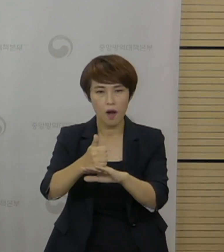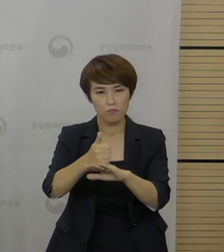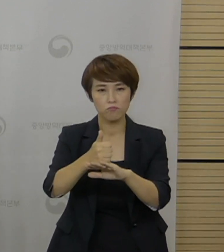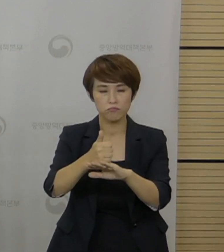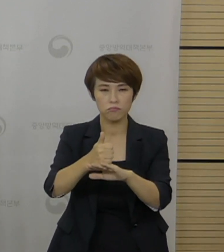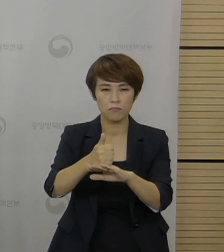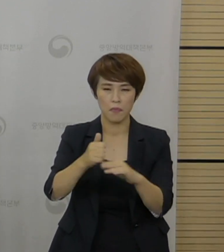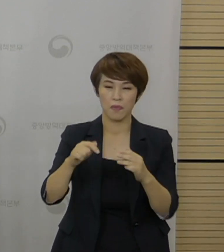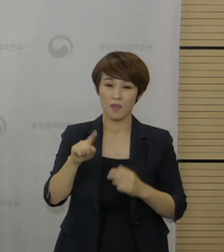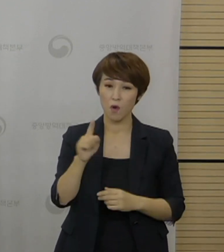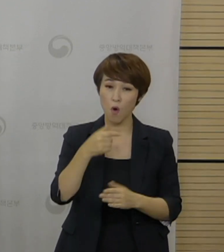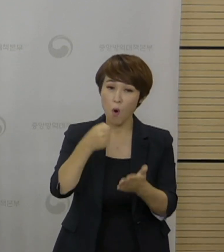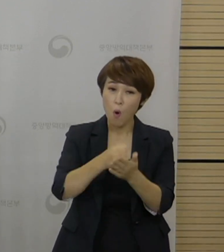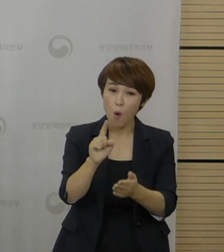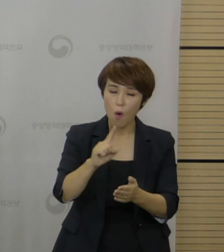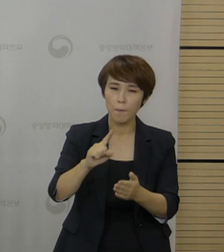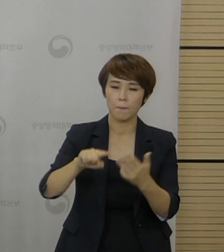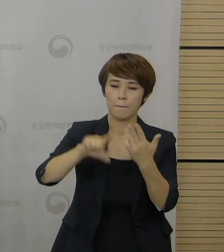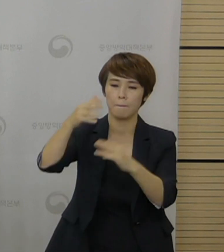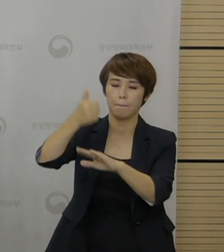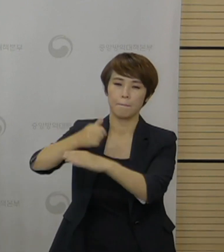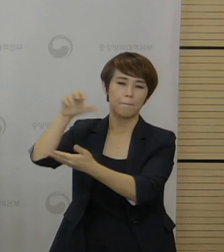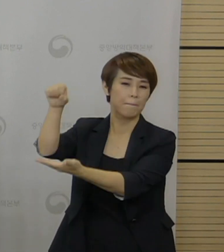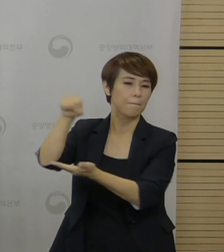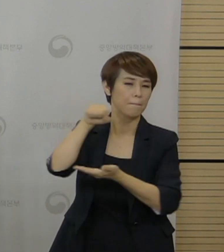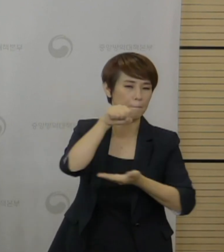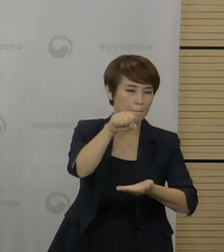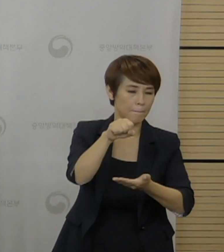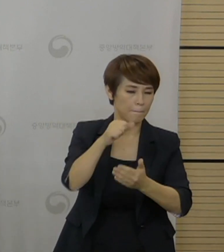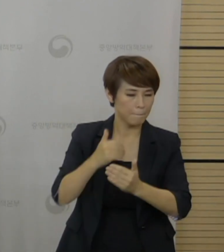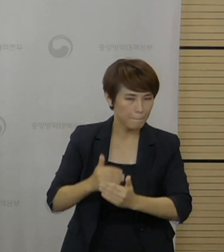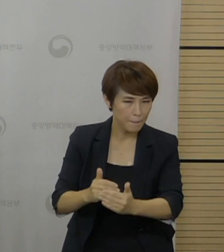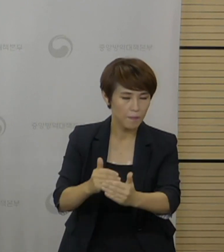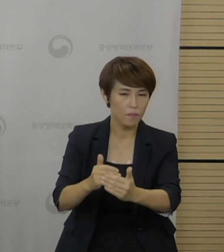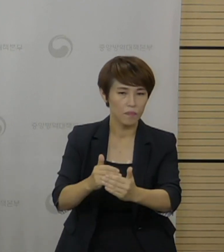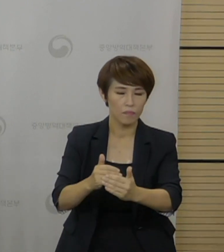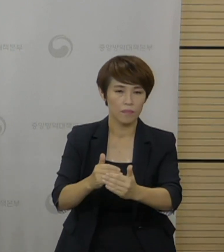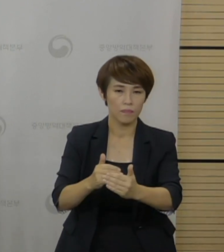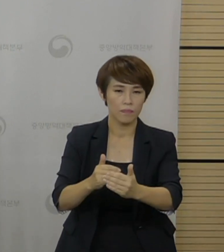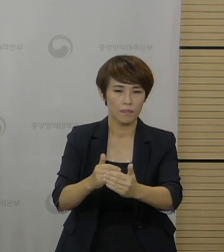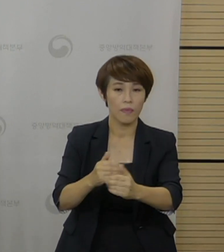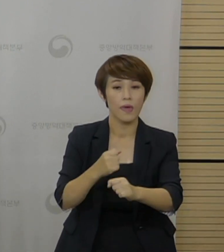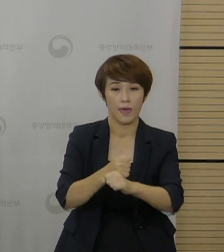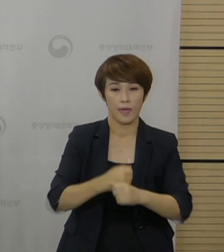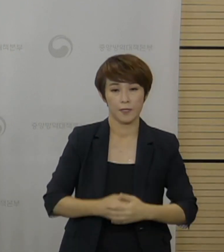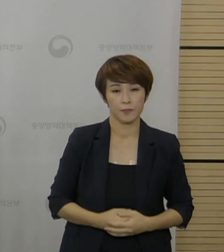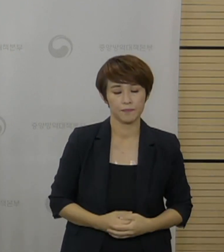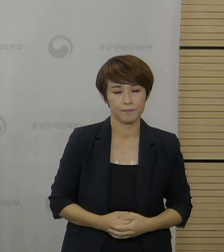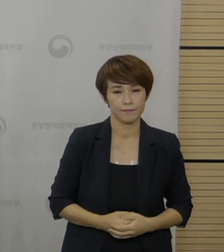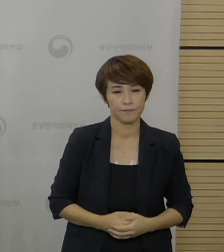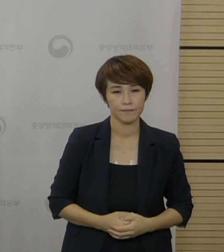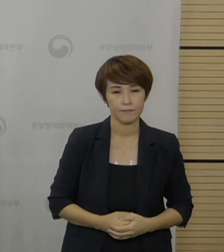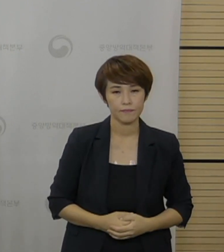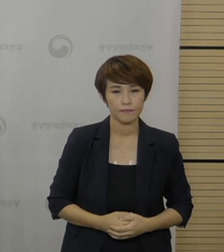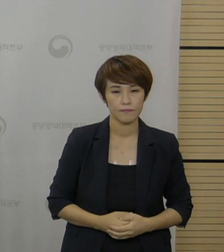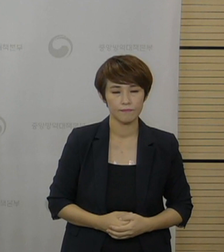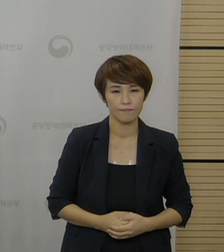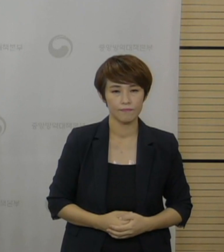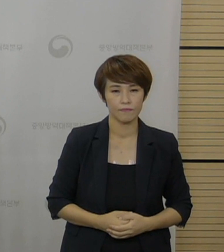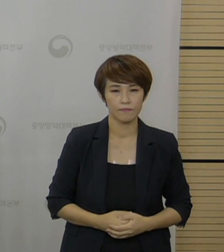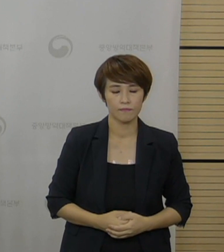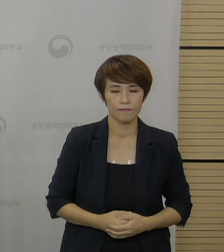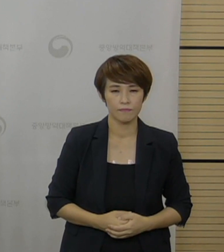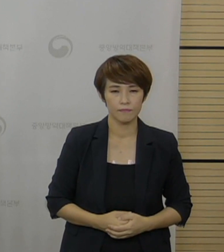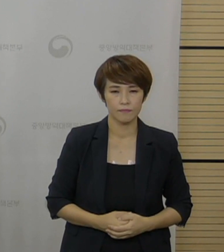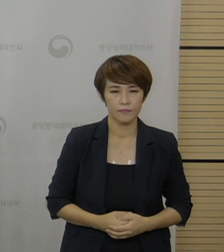시기라든지 50대에 대한 접종 완료 시기가 조금 더 확정이 된 이후에 가능하기